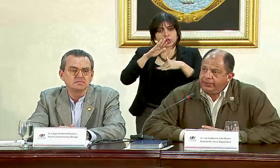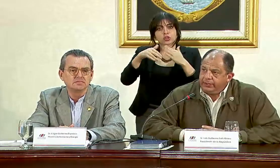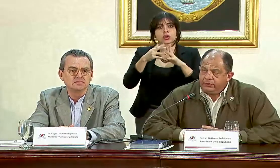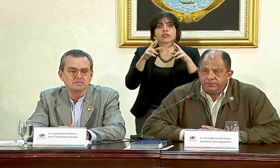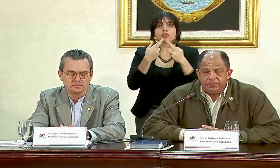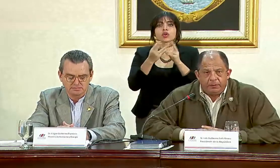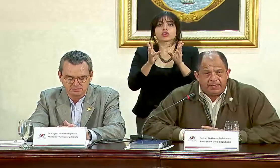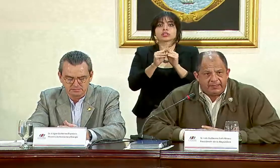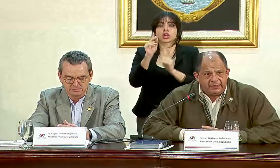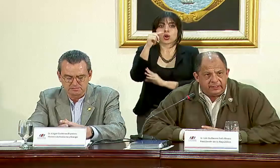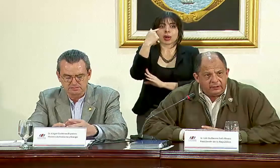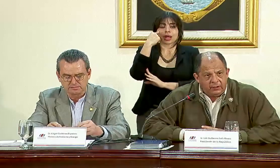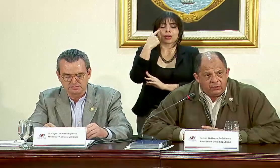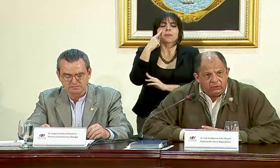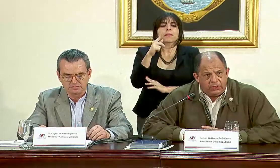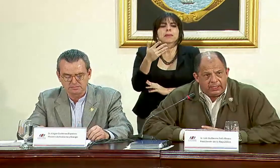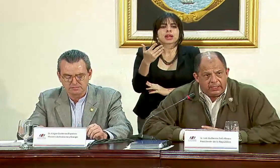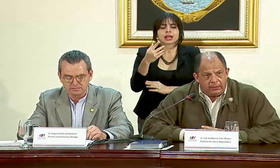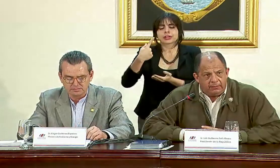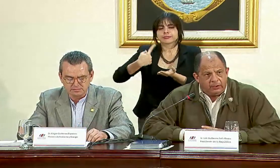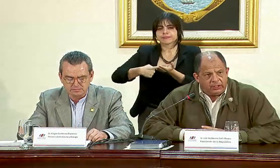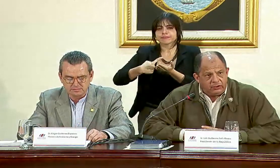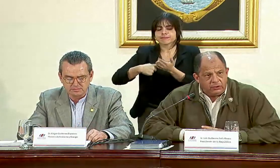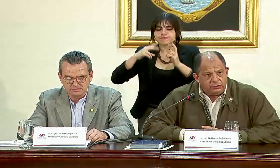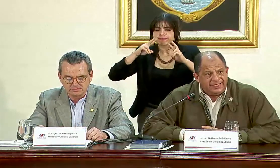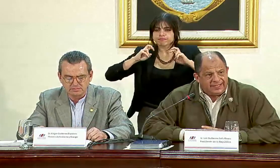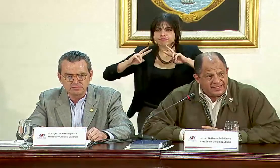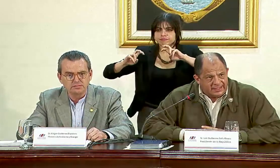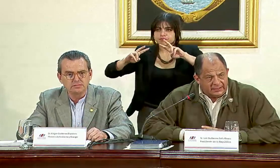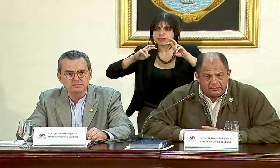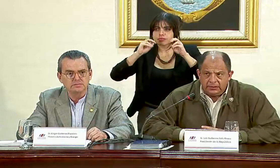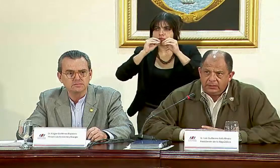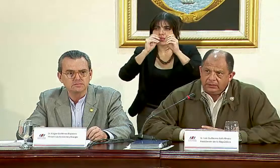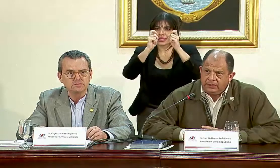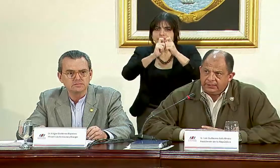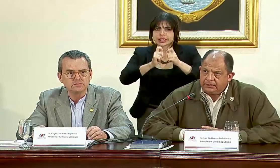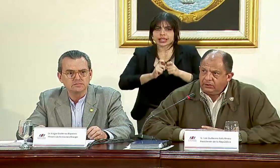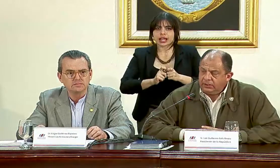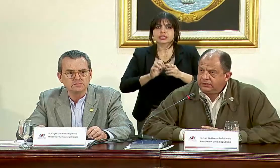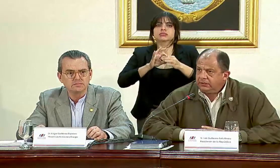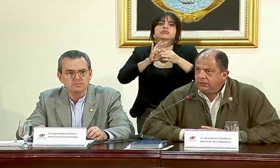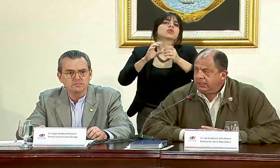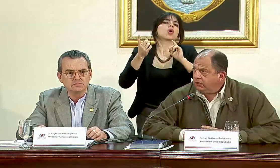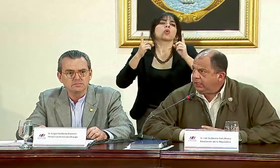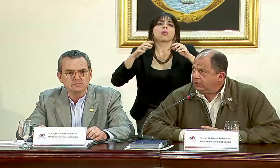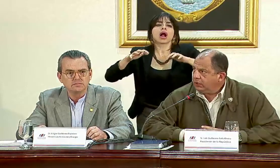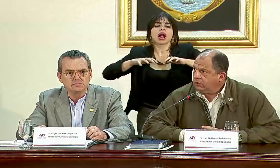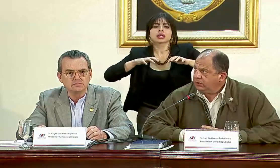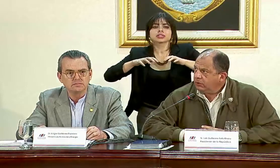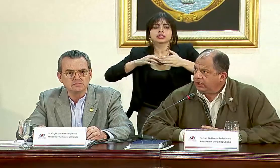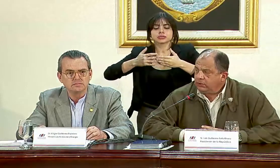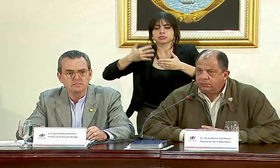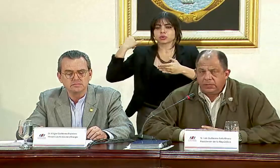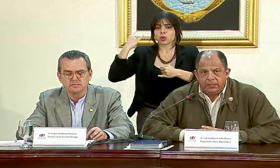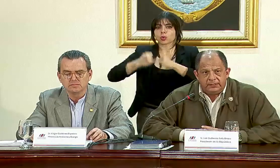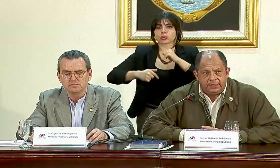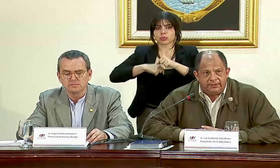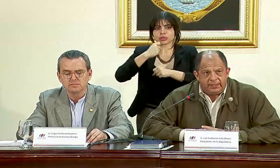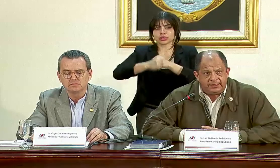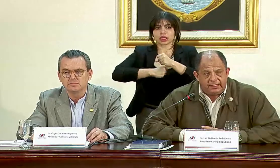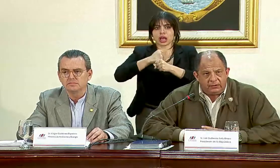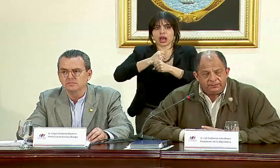Consejo de Gobierno para hacer una valoración detallada de las acciones que a lo largo del último año